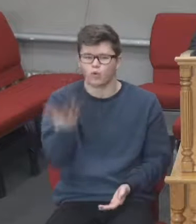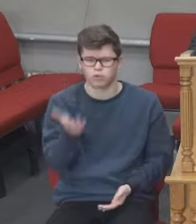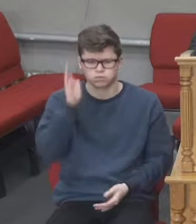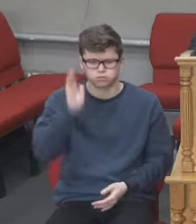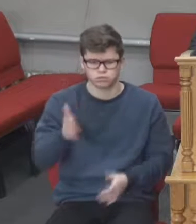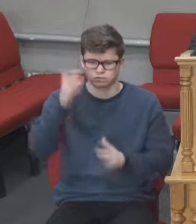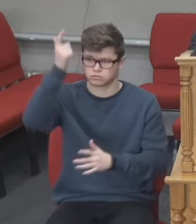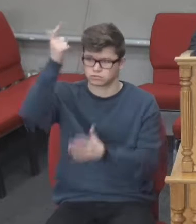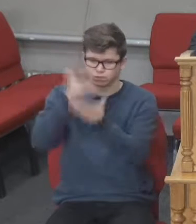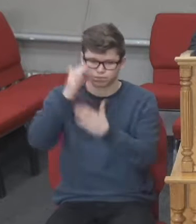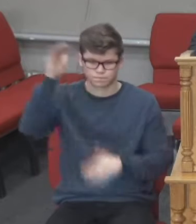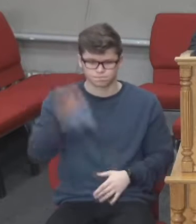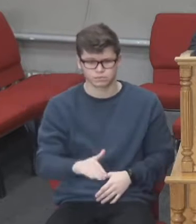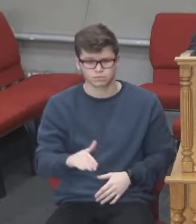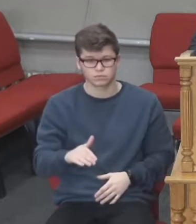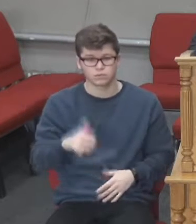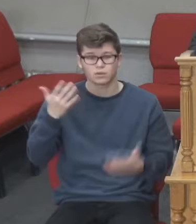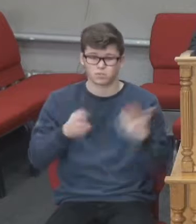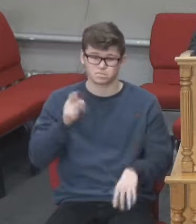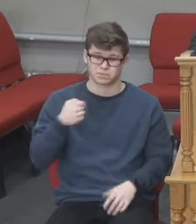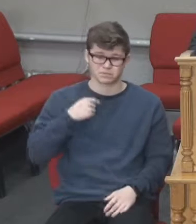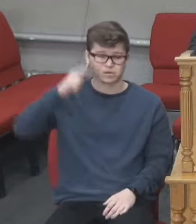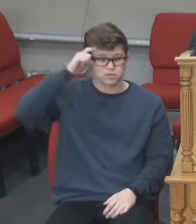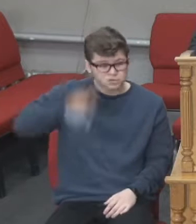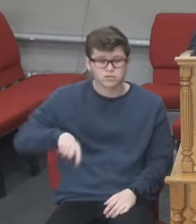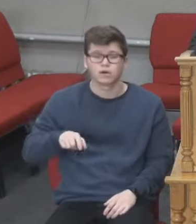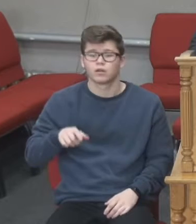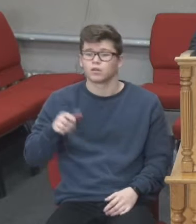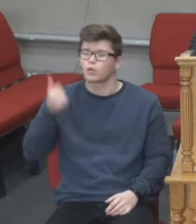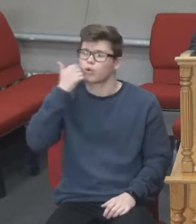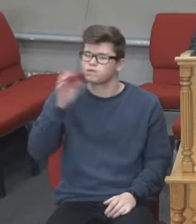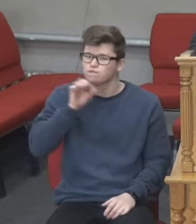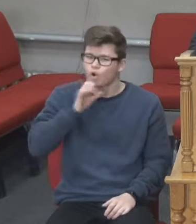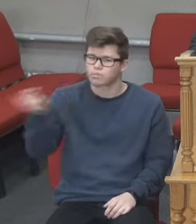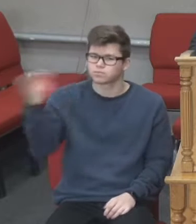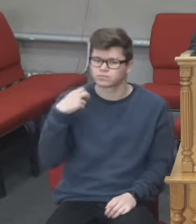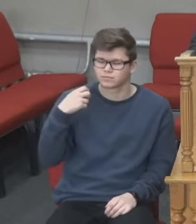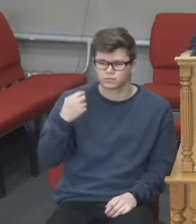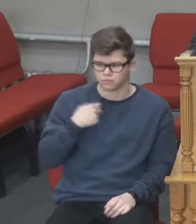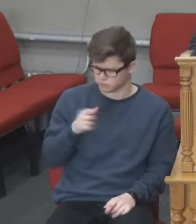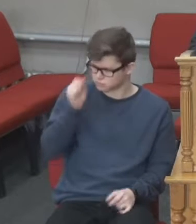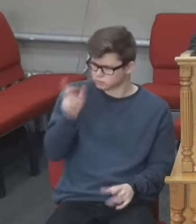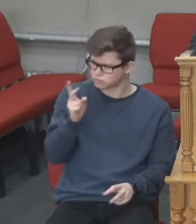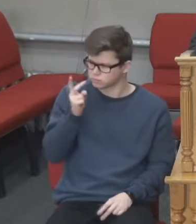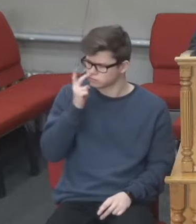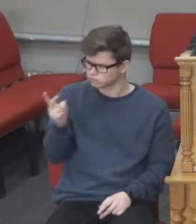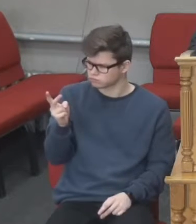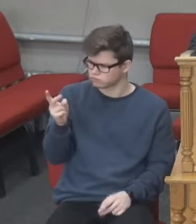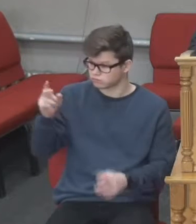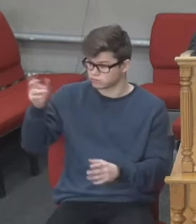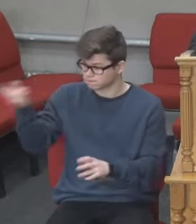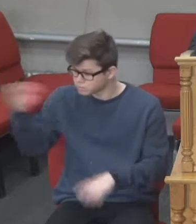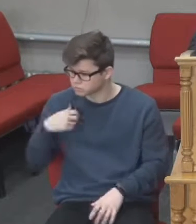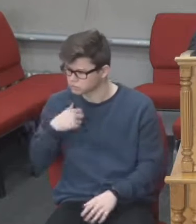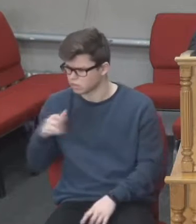Знайте ж це, що коли б знав Господар, о котрій сторожі прийде злодій, то він пильнував би і підкопати